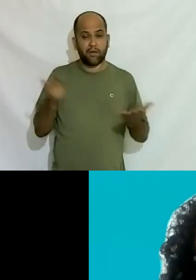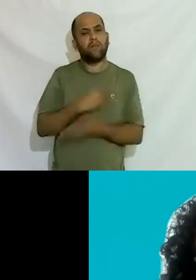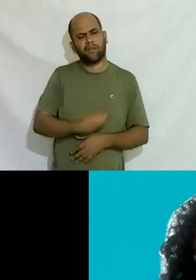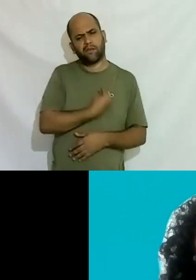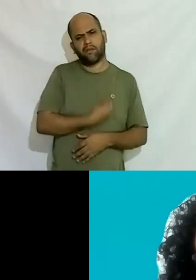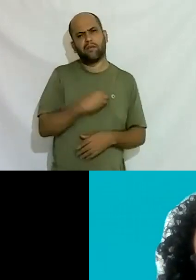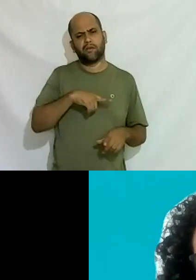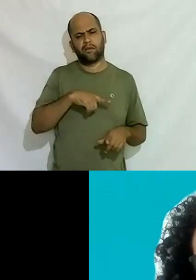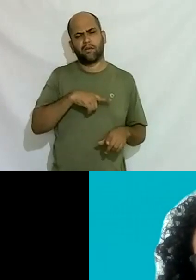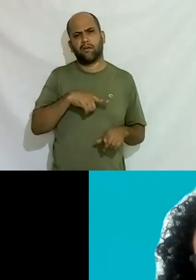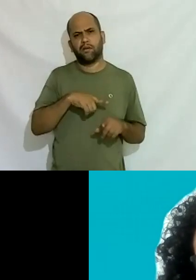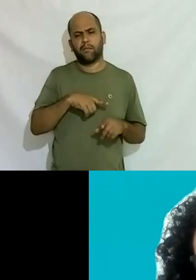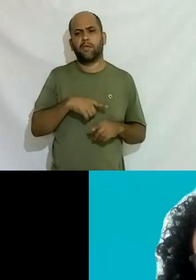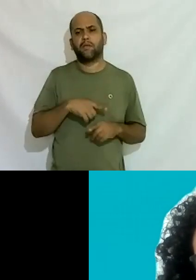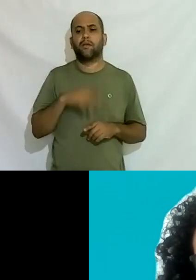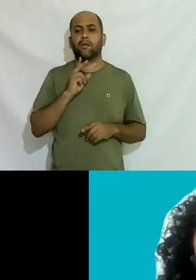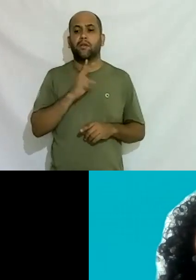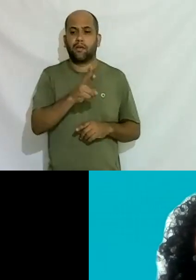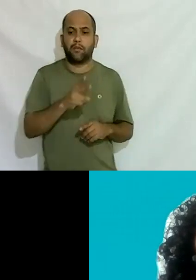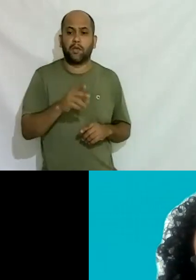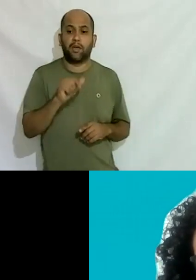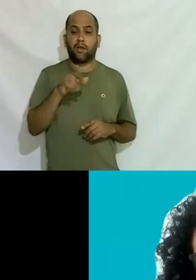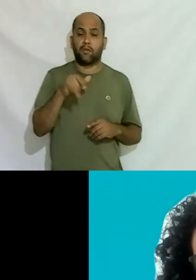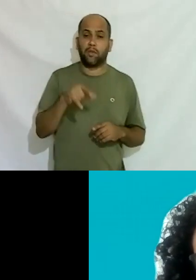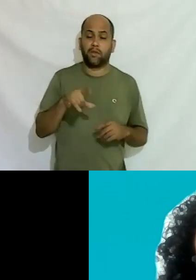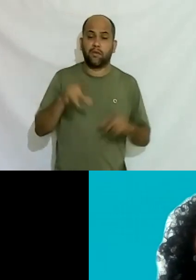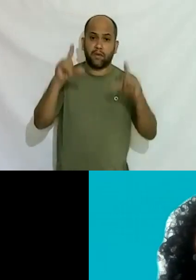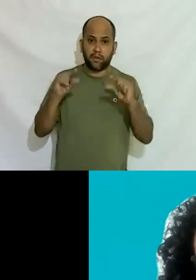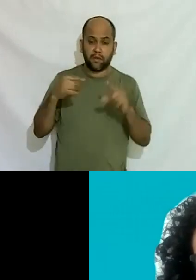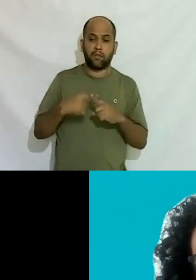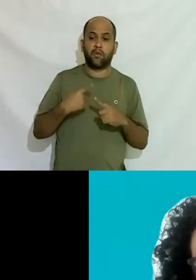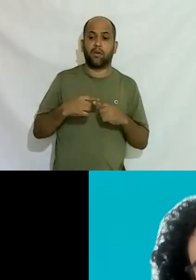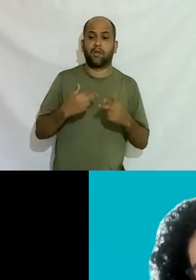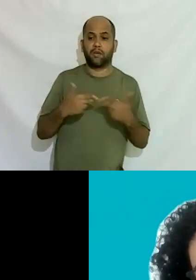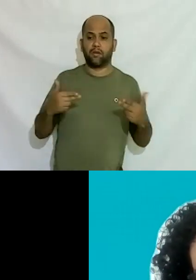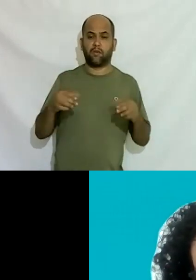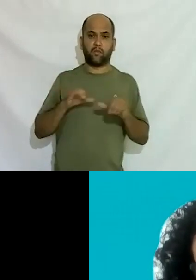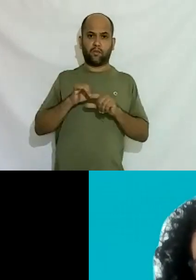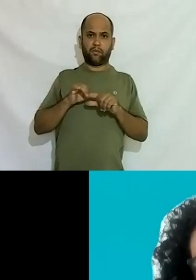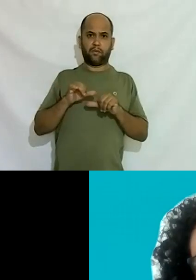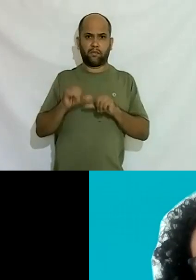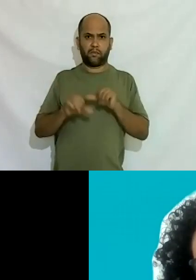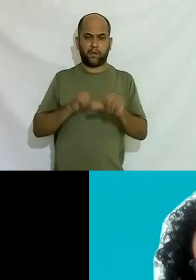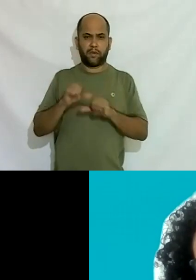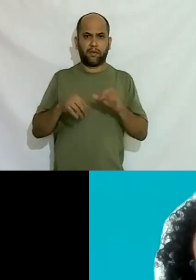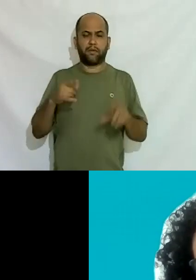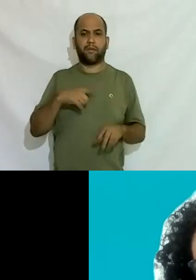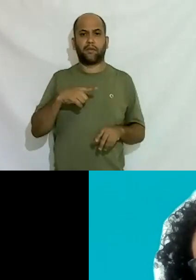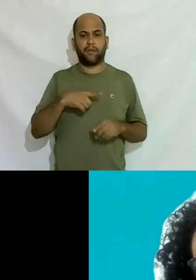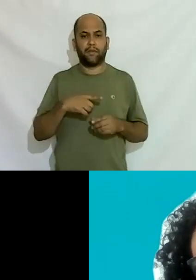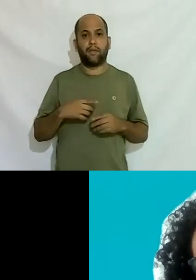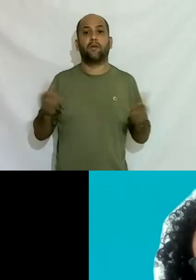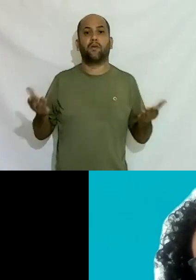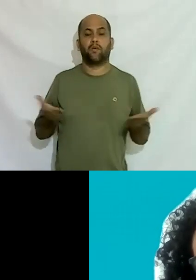também cada vez esse argumento vai diminuindo porque as coisas estão mudando é hoje